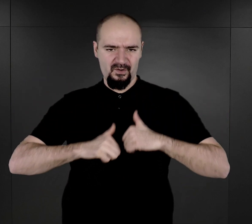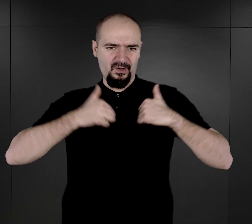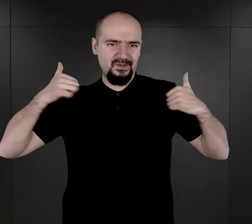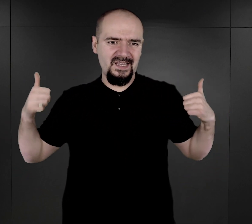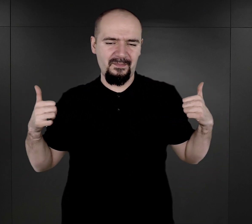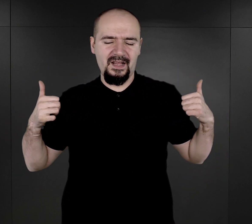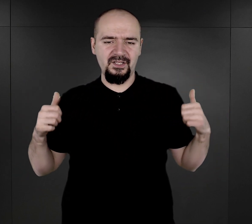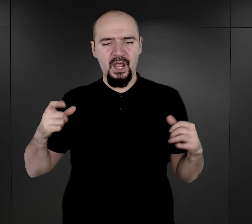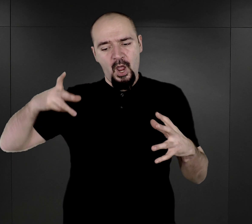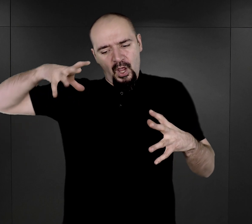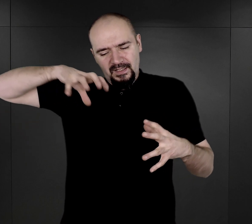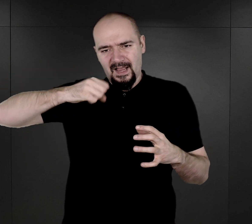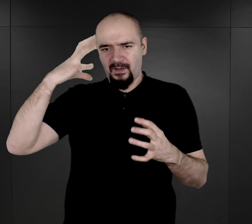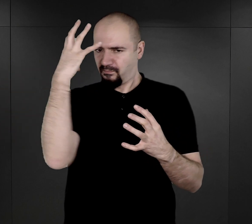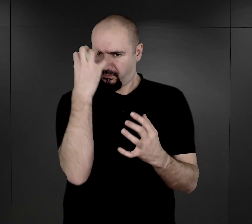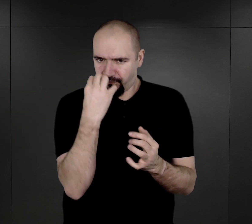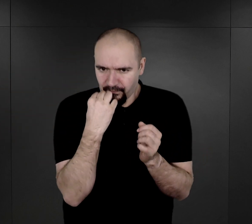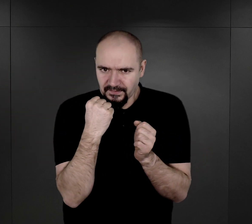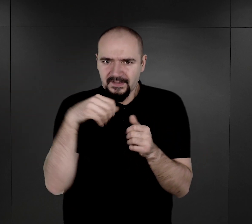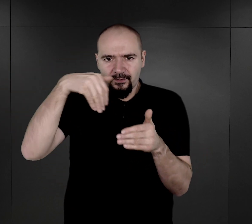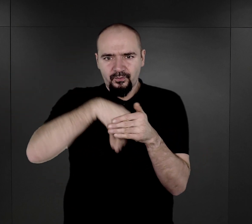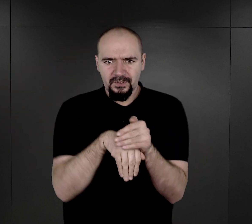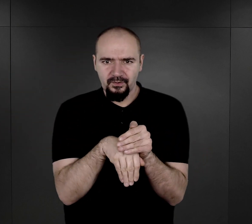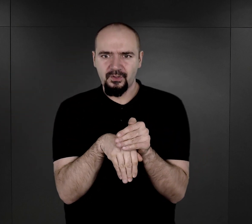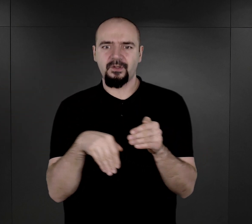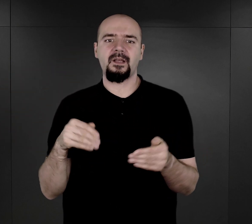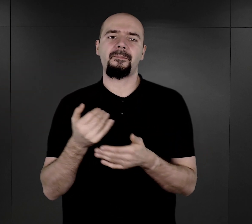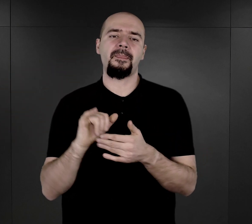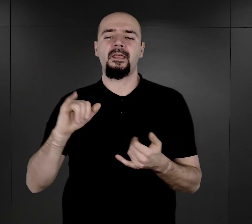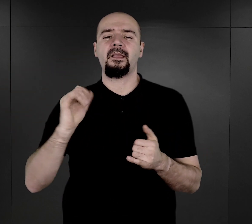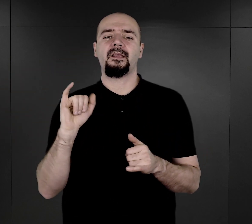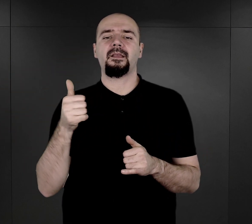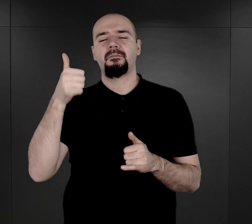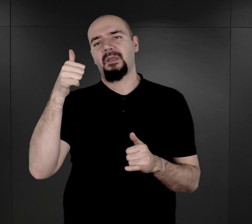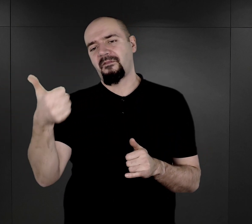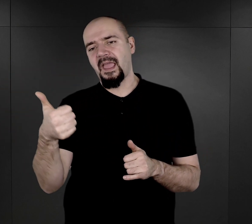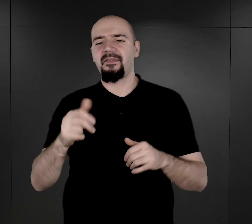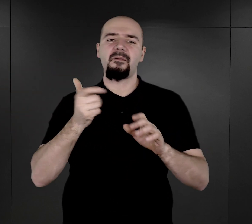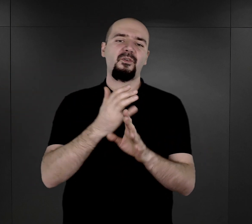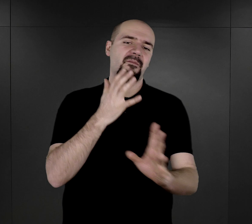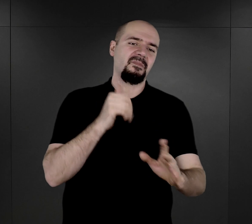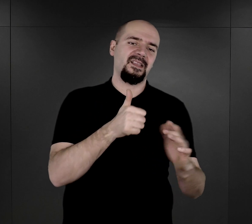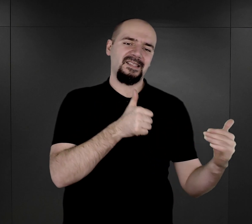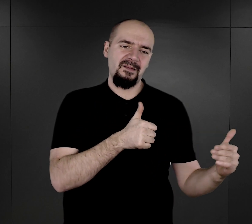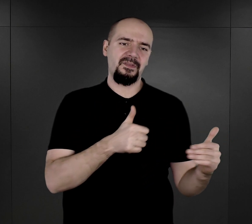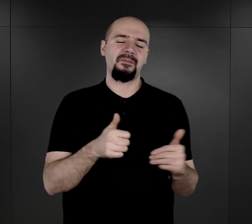zanurzyć się właśnie w tym płynie dezynfekującym, jednym, potem następnym. Sam proces